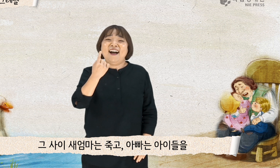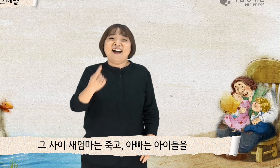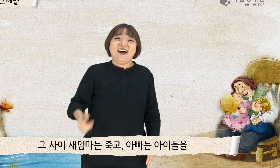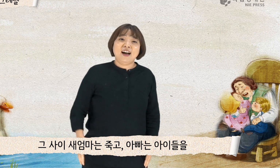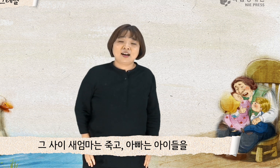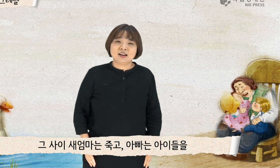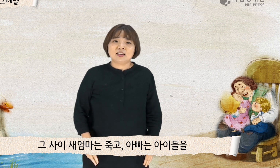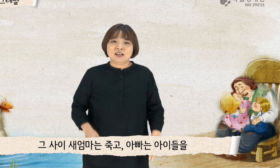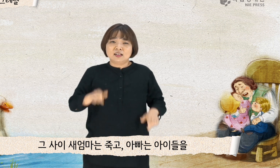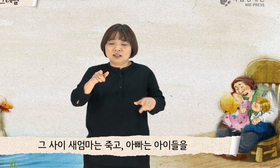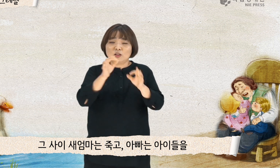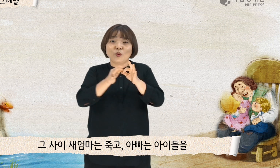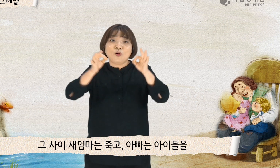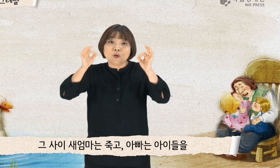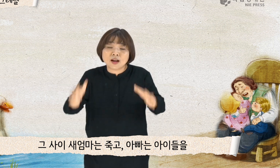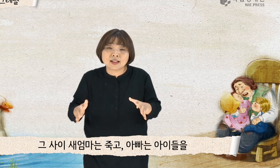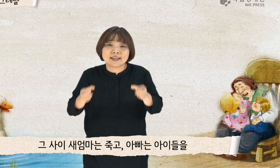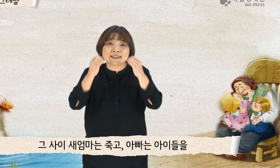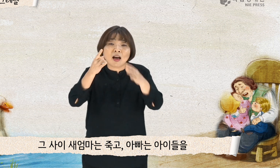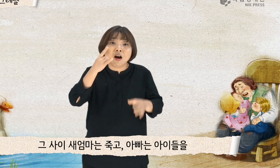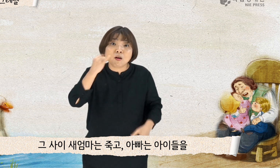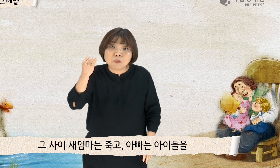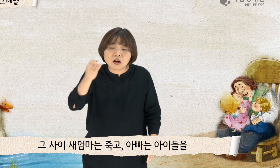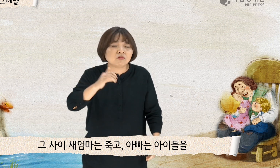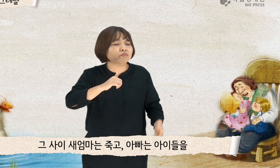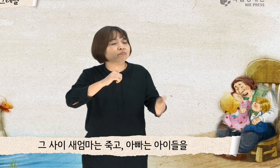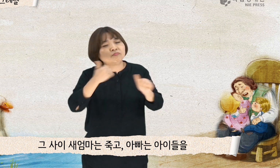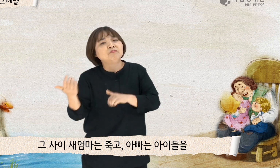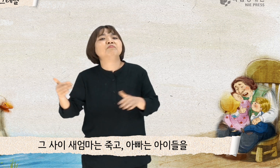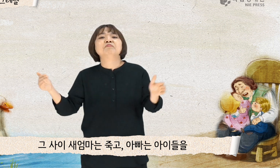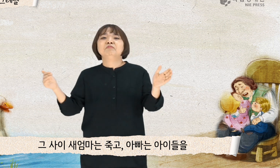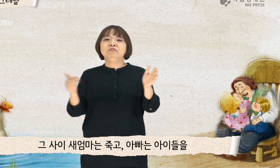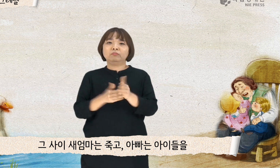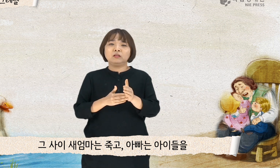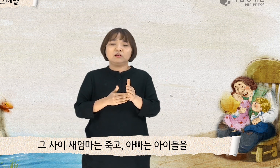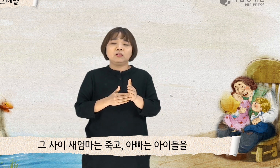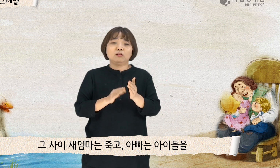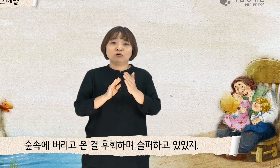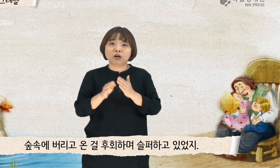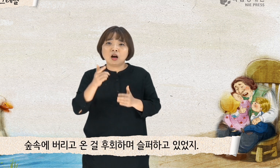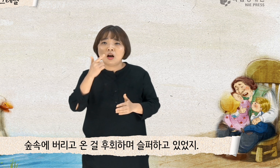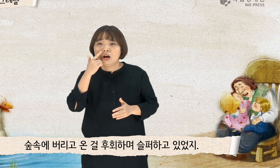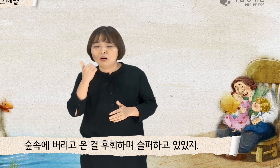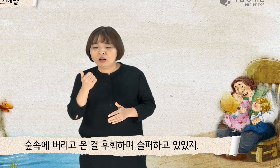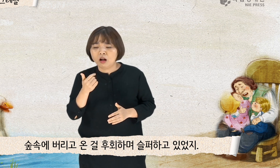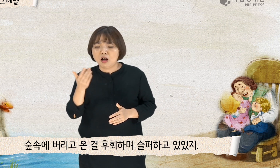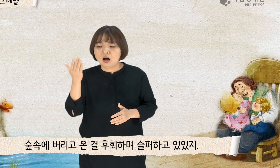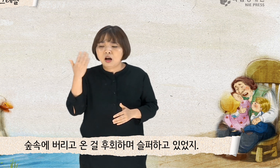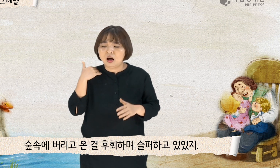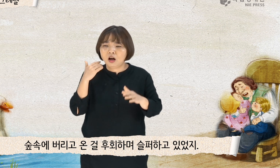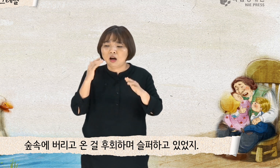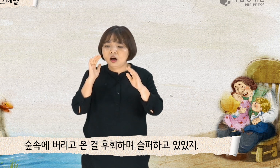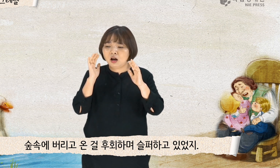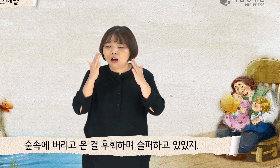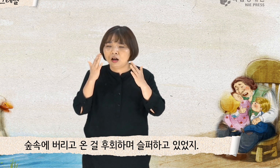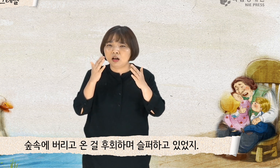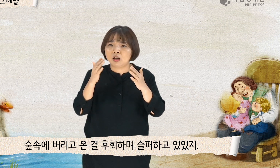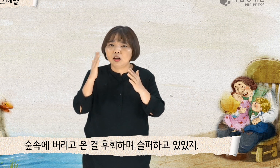그 사이 새엄마는 죽고 아빠는 아이들을 숲속에 버리고 온 걸 후회하며 슬퍼하고